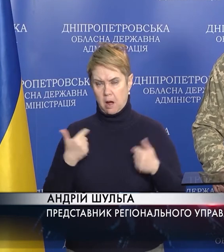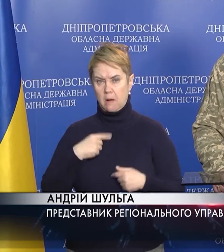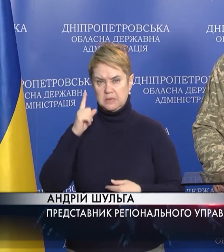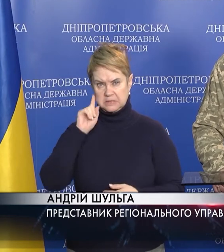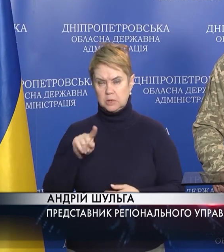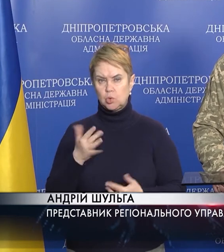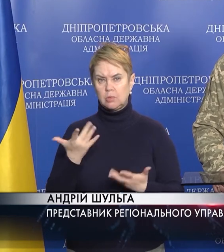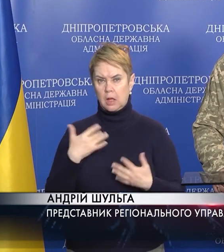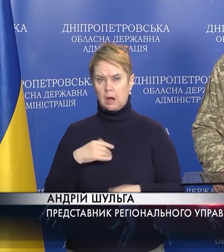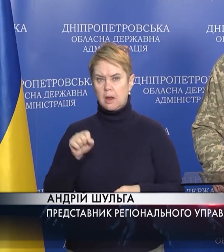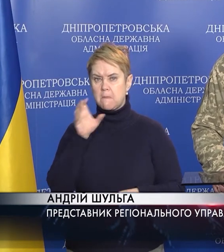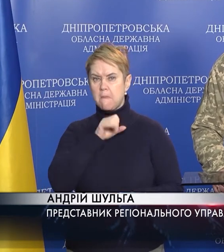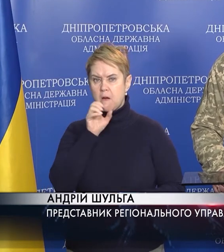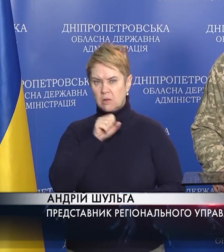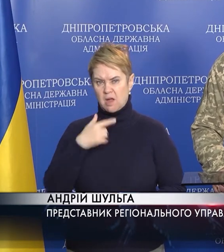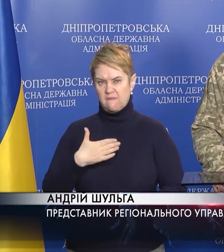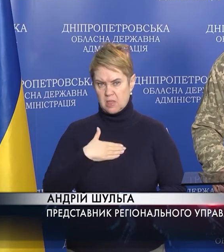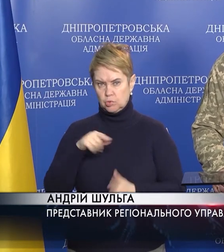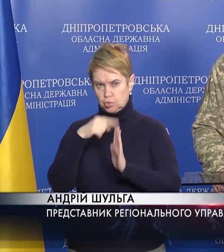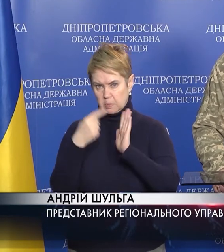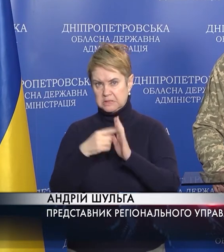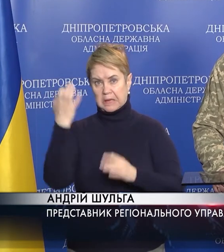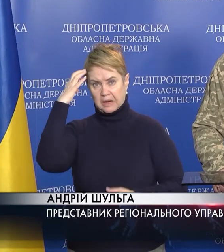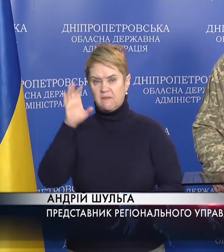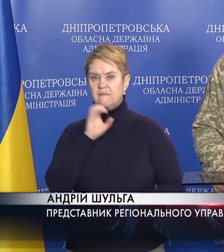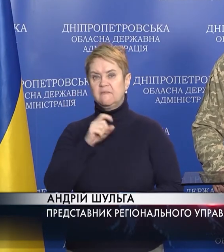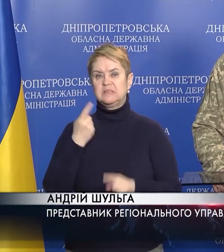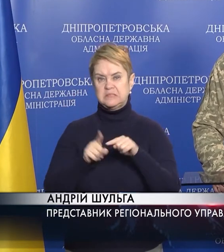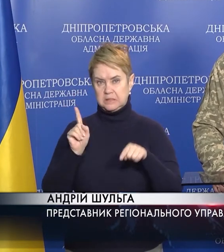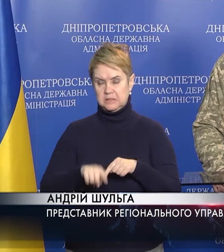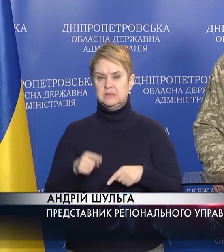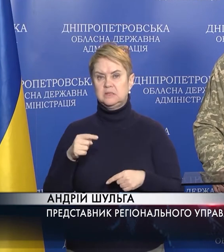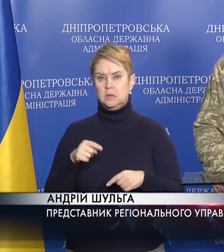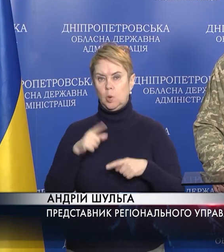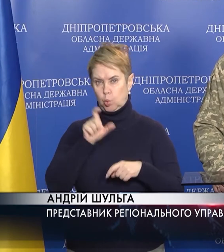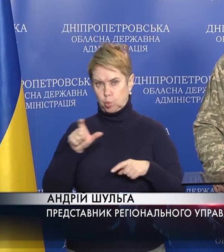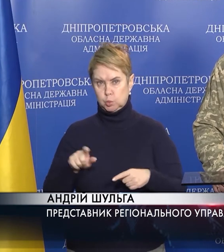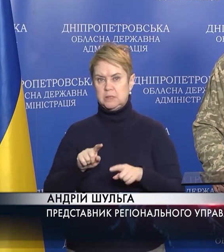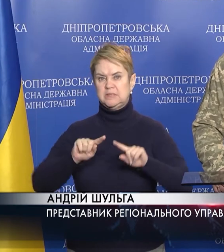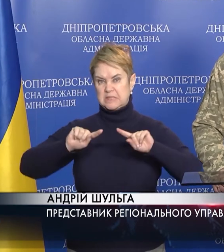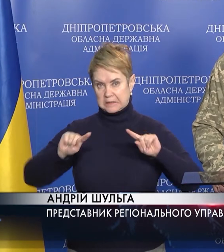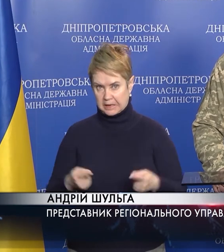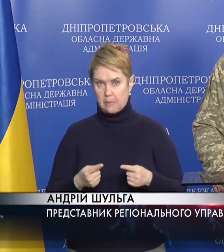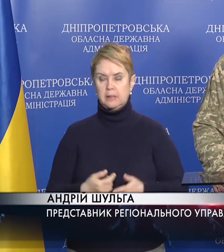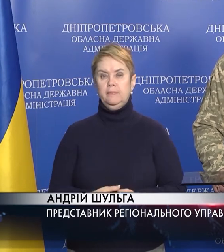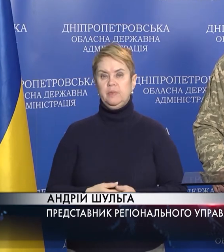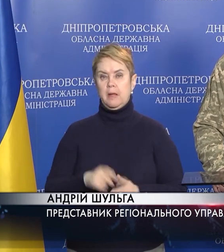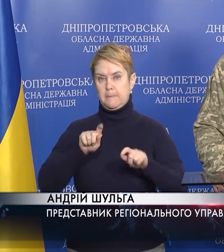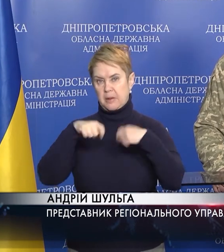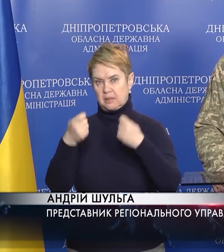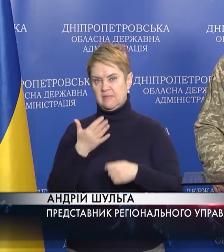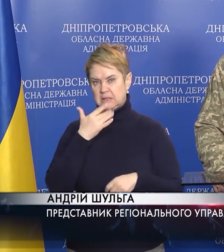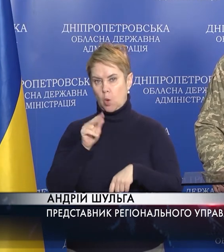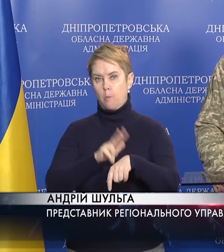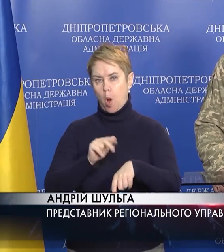знаємо, що було декілька марадерів в нашому місті і в місті Кривий Ріг. Їх, звичайно, що люди затримали, передали в